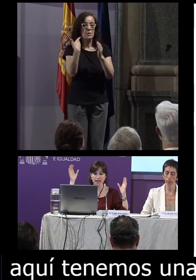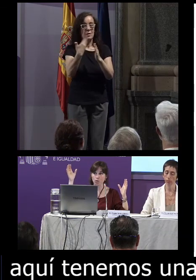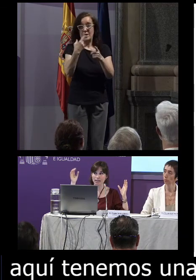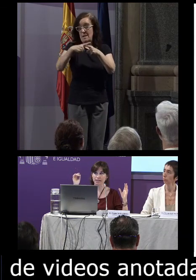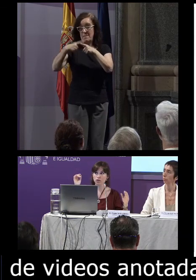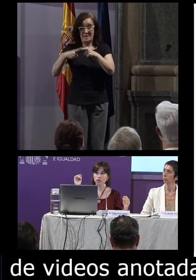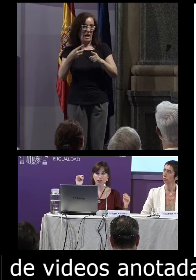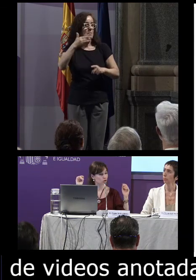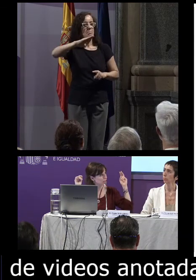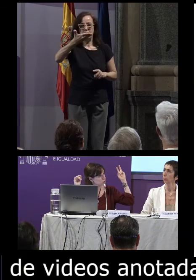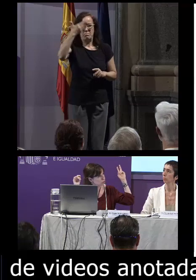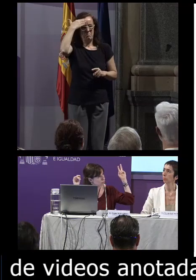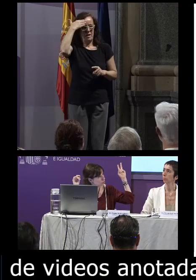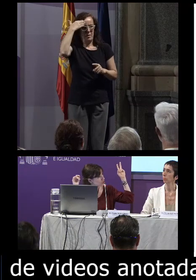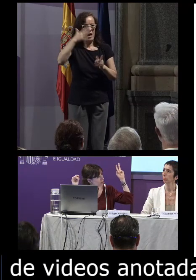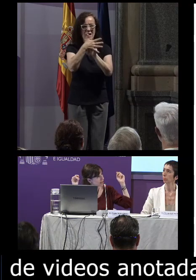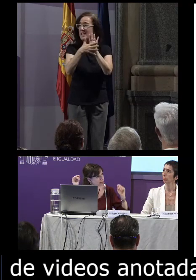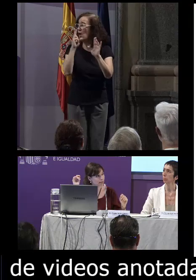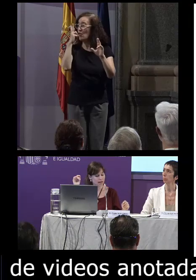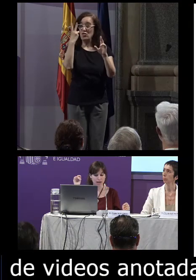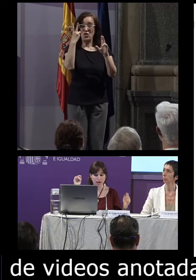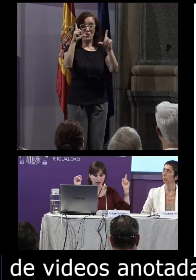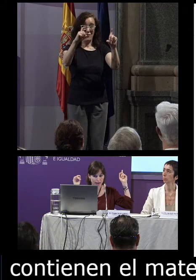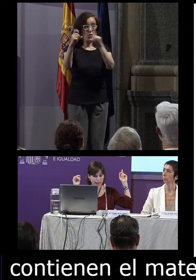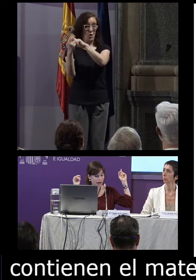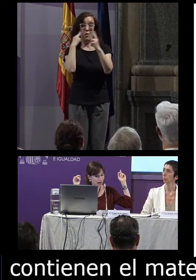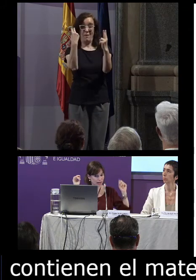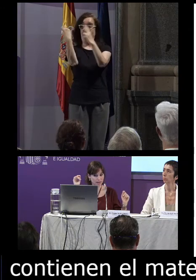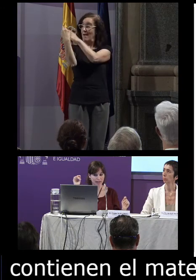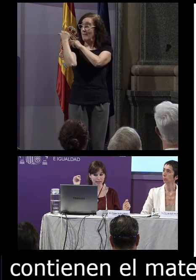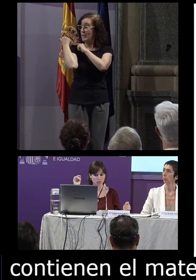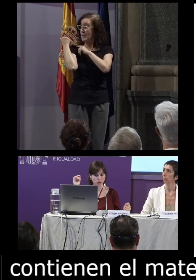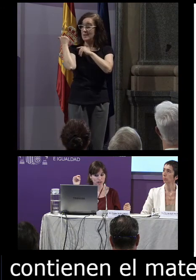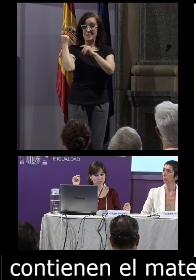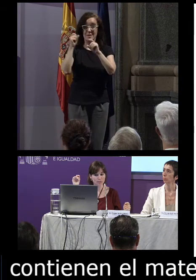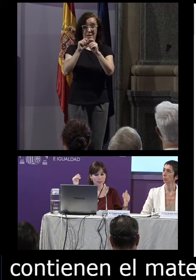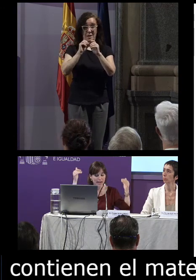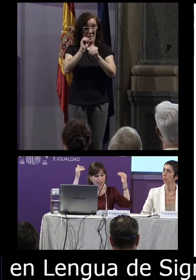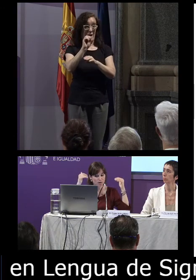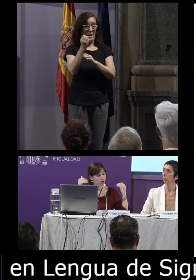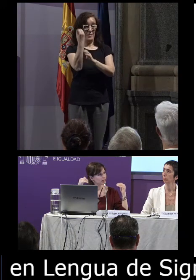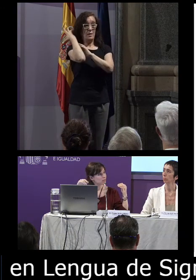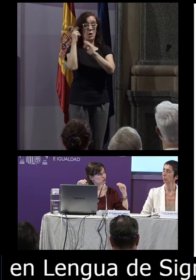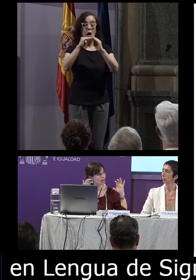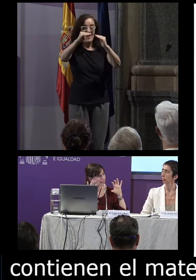material en lengua de signos que son las dos fotos que veis en la en la diapositiva y debajo tenemos las